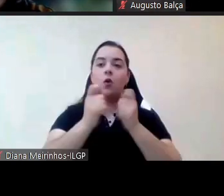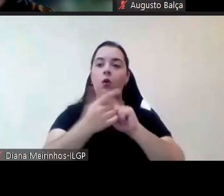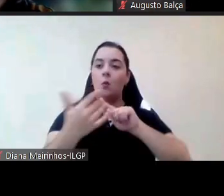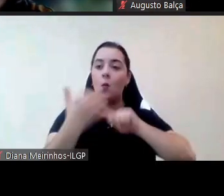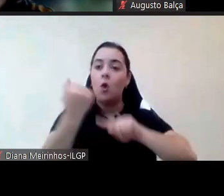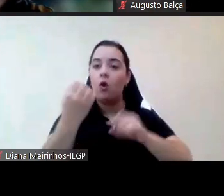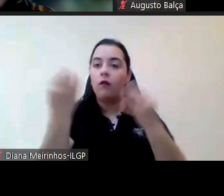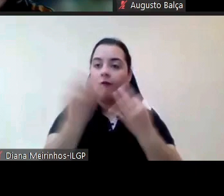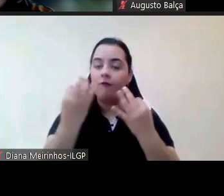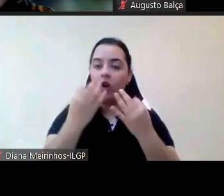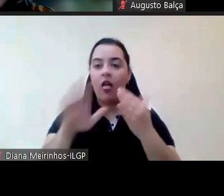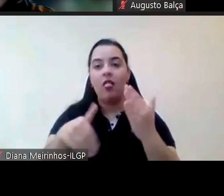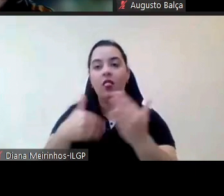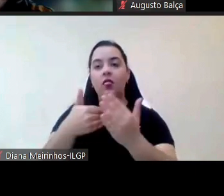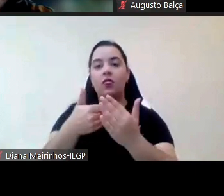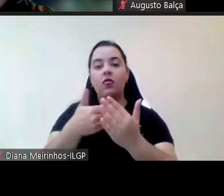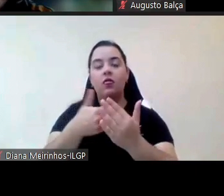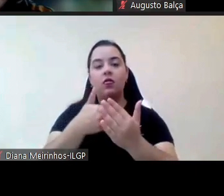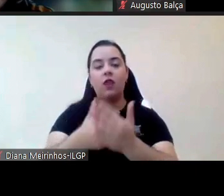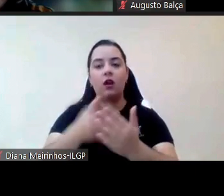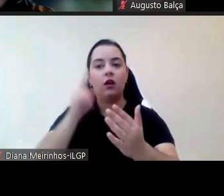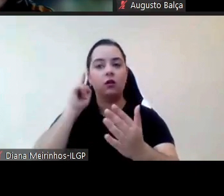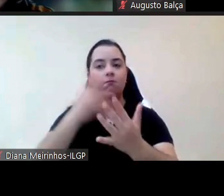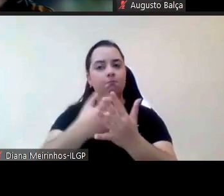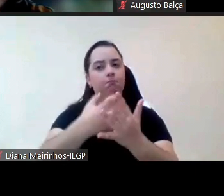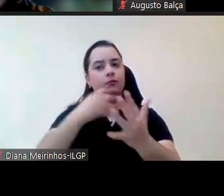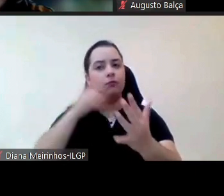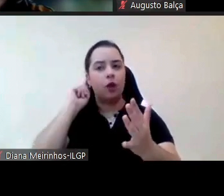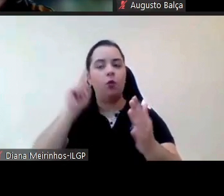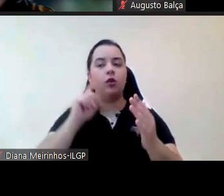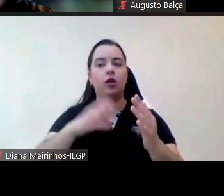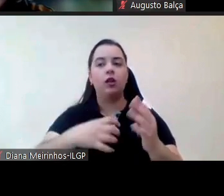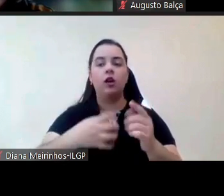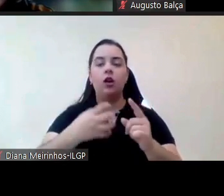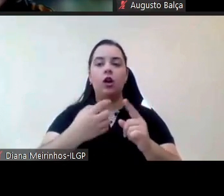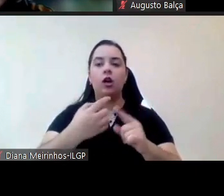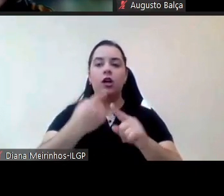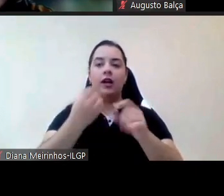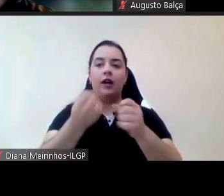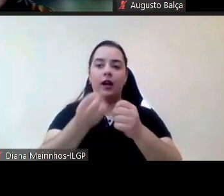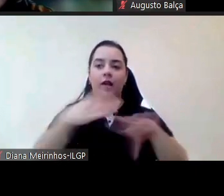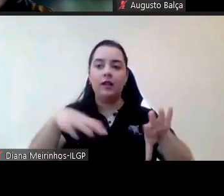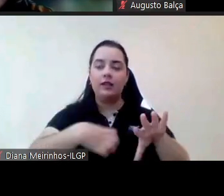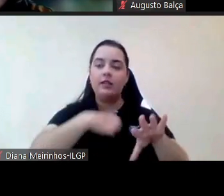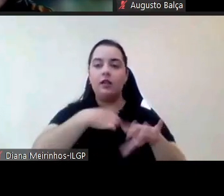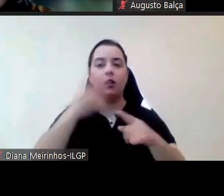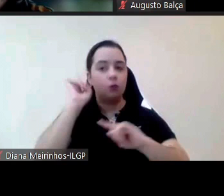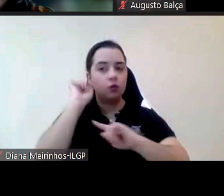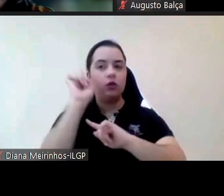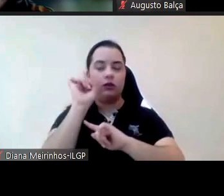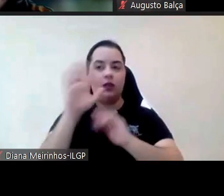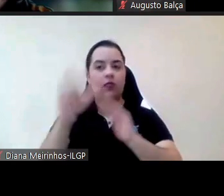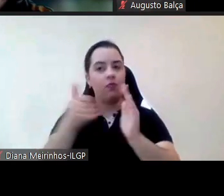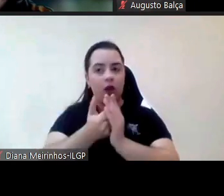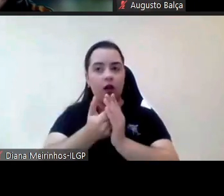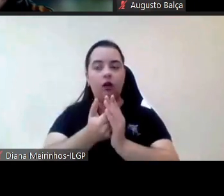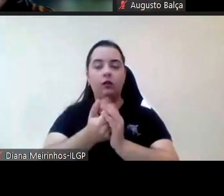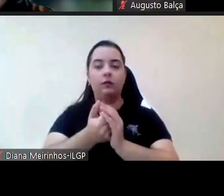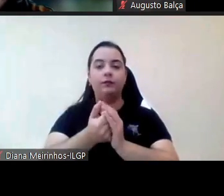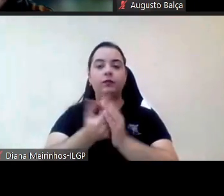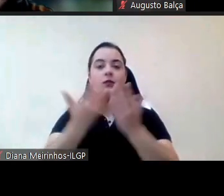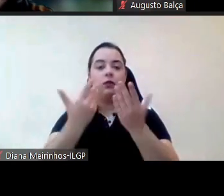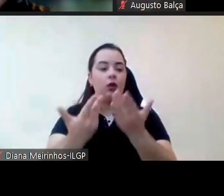valorizando os sentimentos da criança e agora há novas normas na lei de